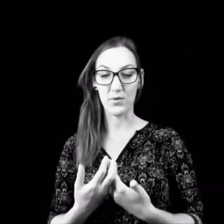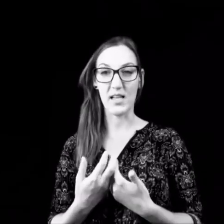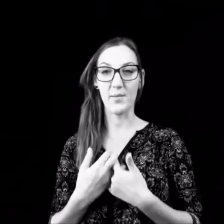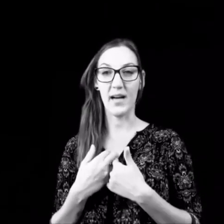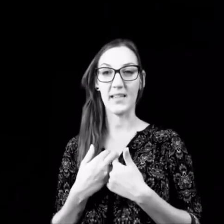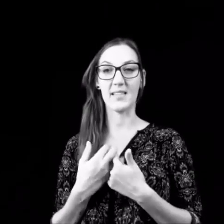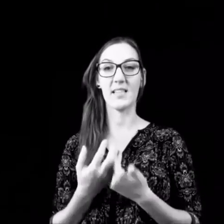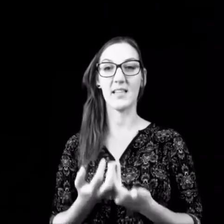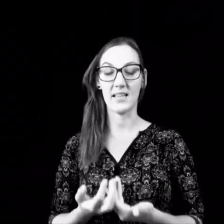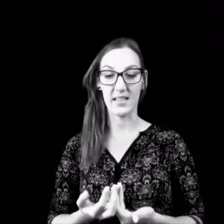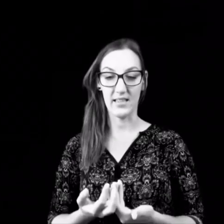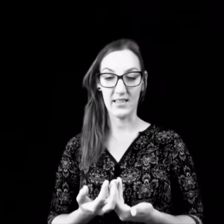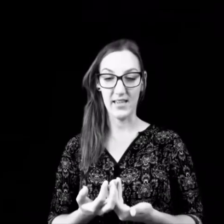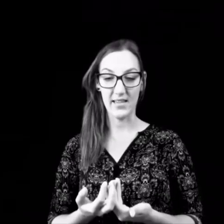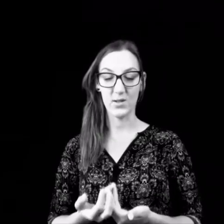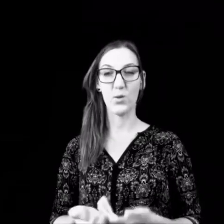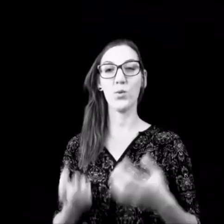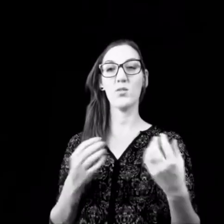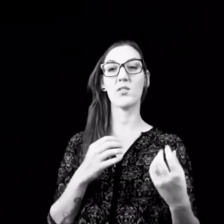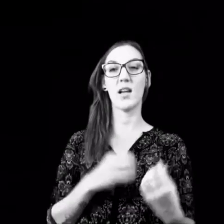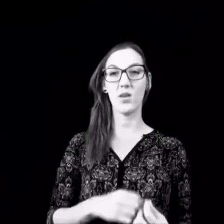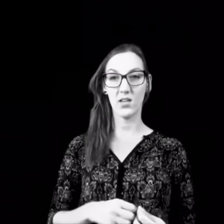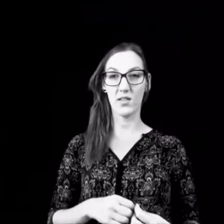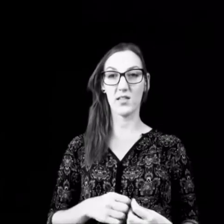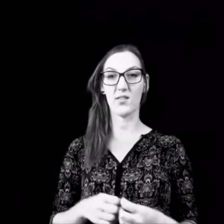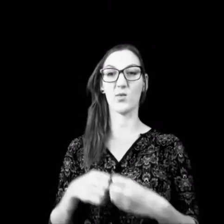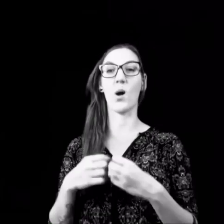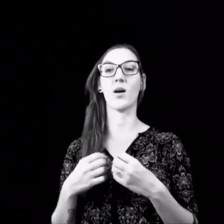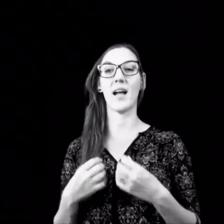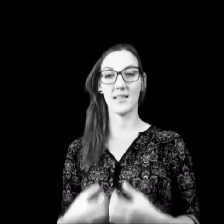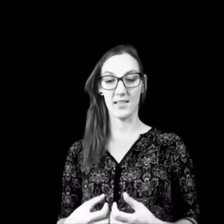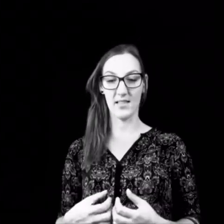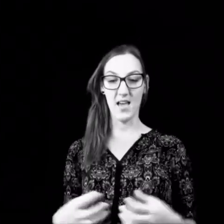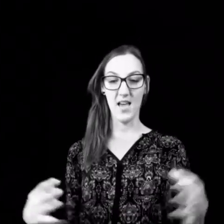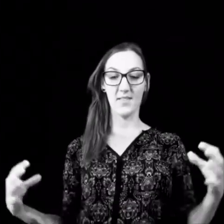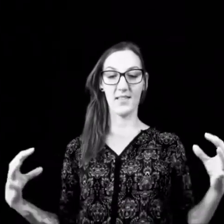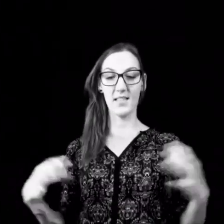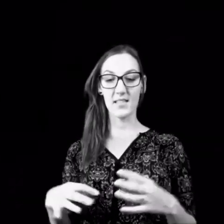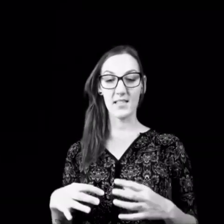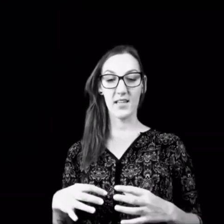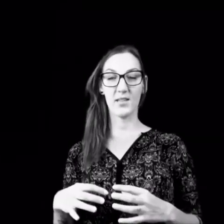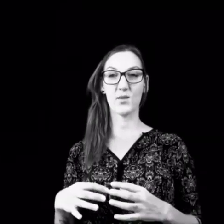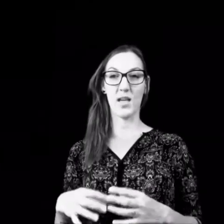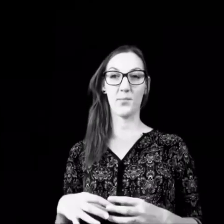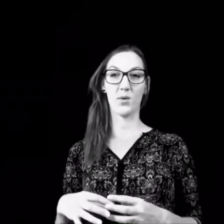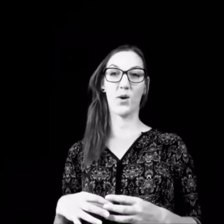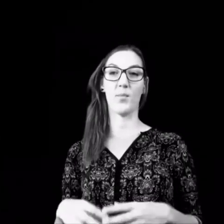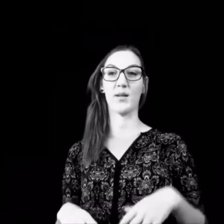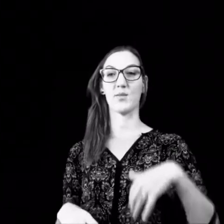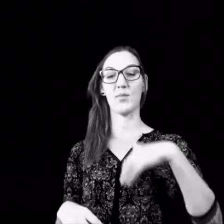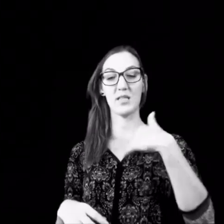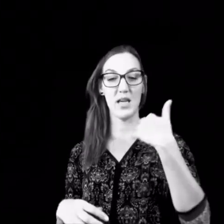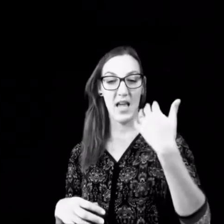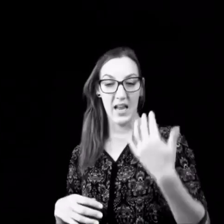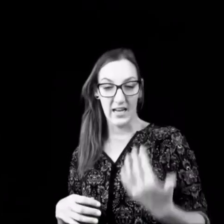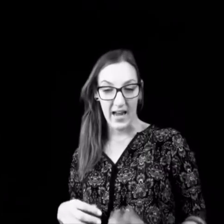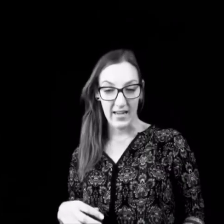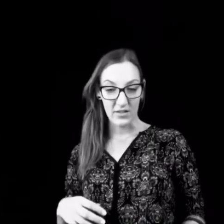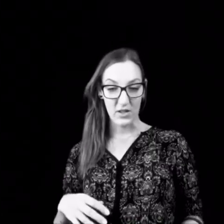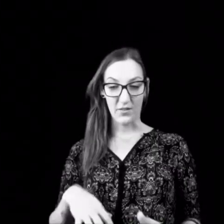du selber einen Sinn da drin entdeckst und dann noch etwas ist, was du auch kannst, wenn diese Dinge zusammenkommen, also mit Leidenschaft,